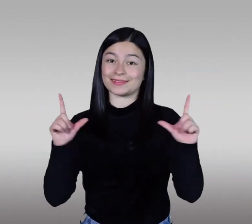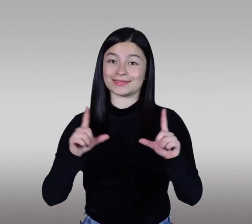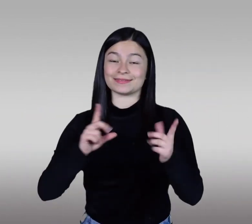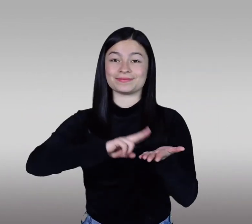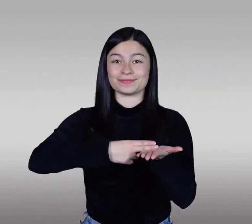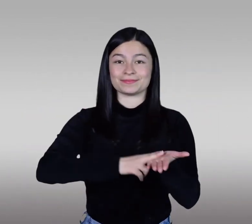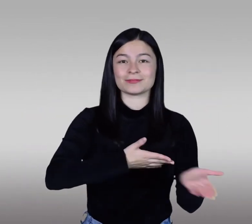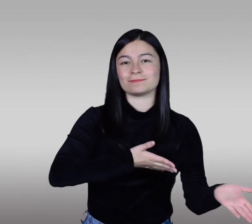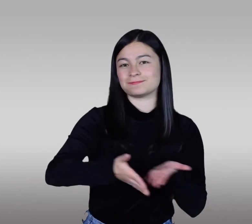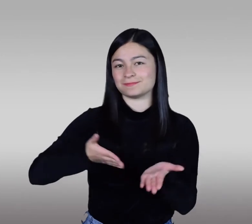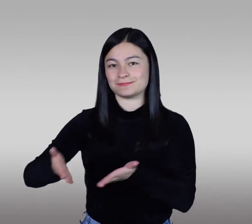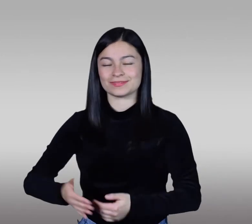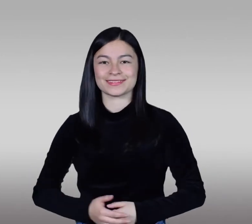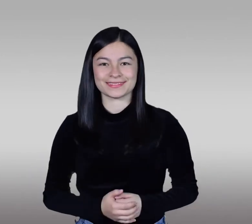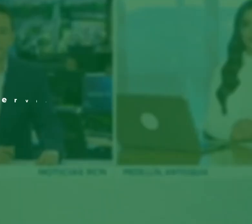Servicio de interpretación para noticias.